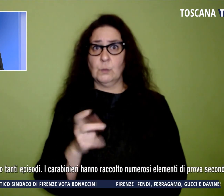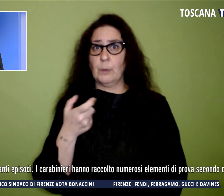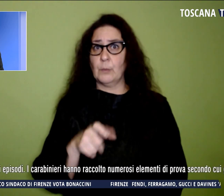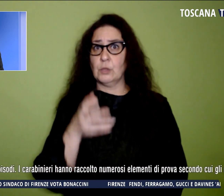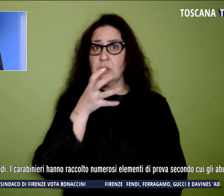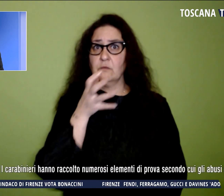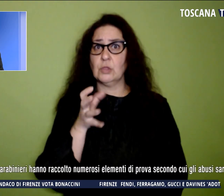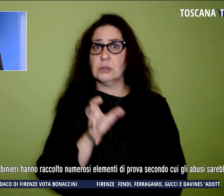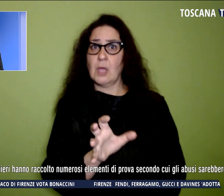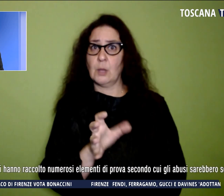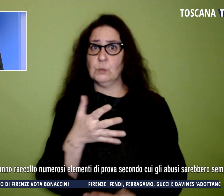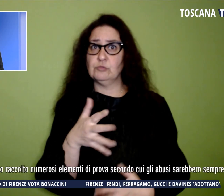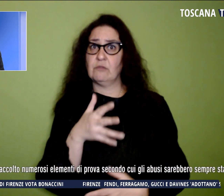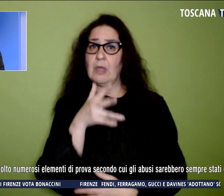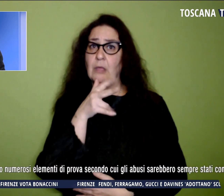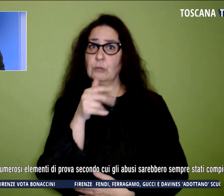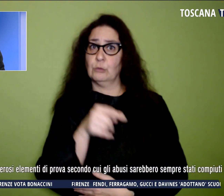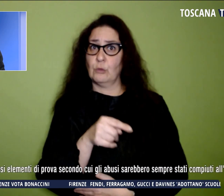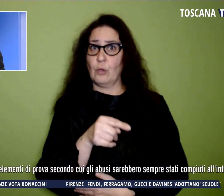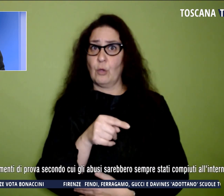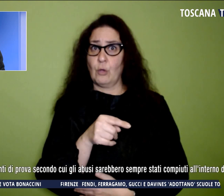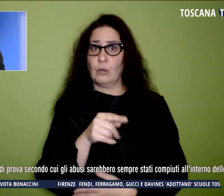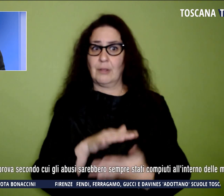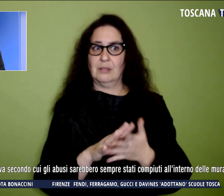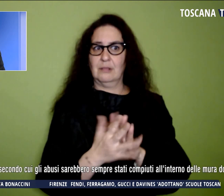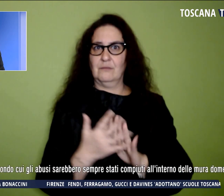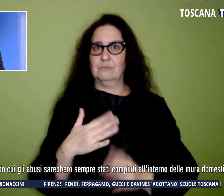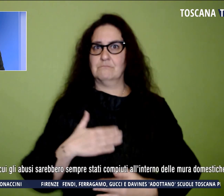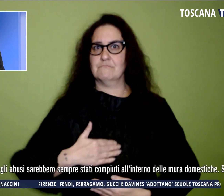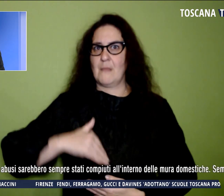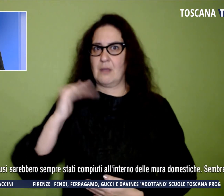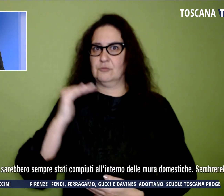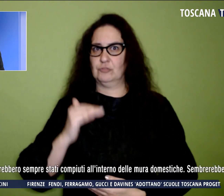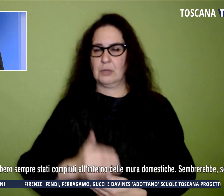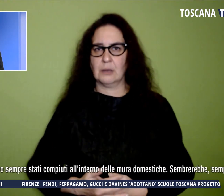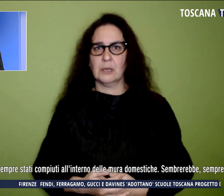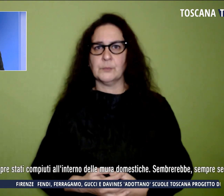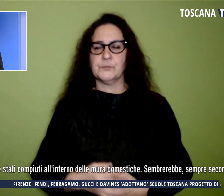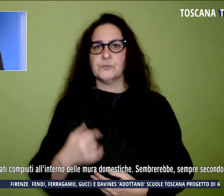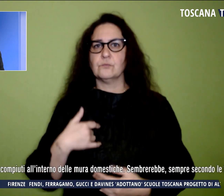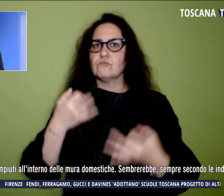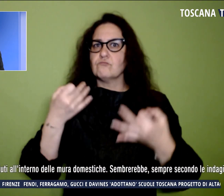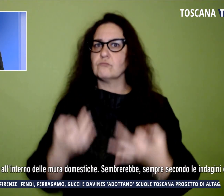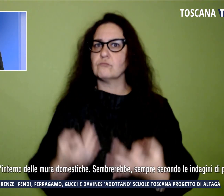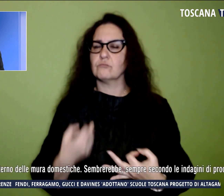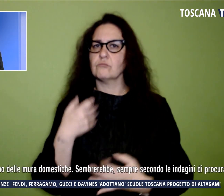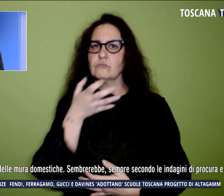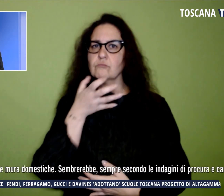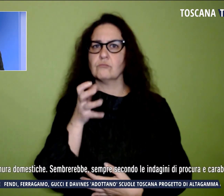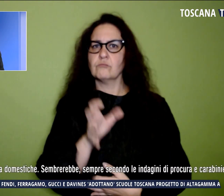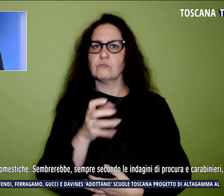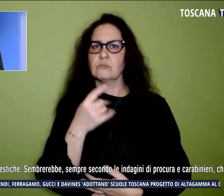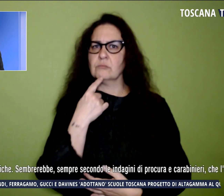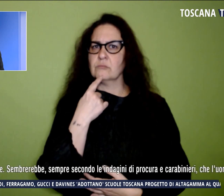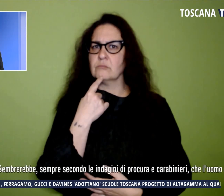giovane, appena diventata maggiorenne. Ha deciso di sporgere denuncia il genitore dopo